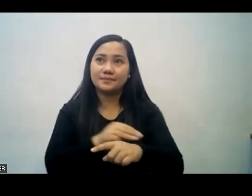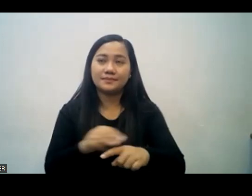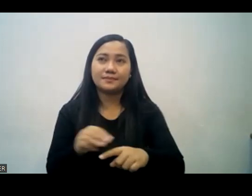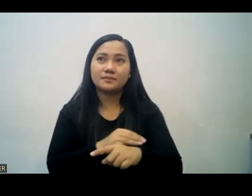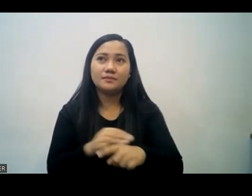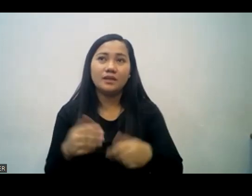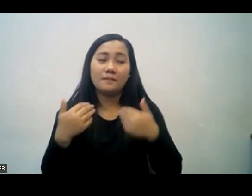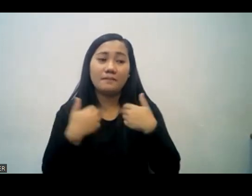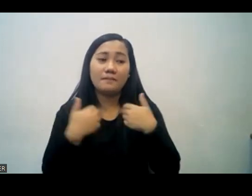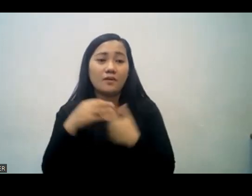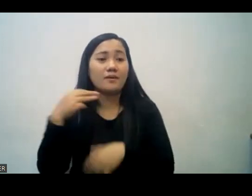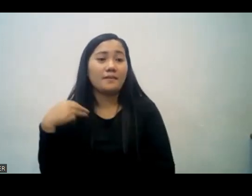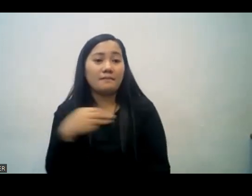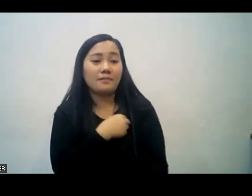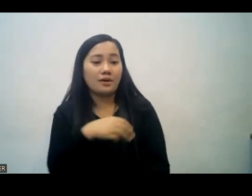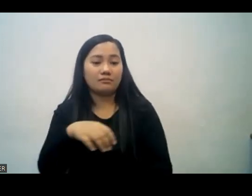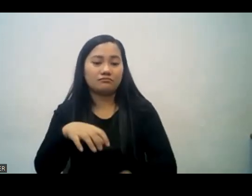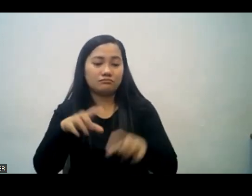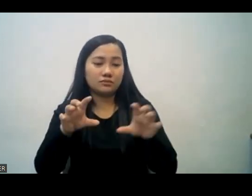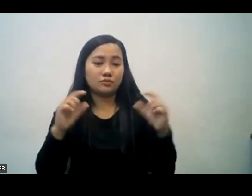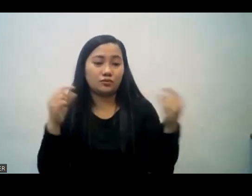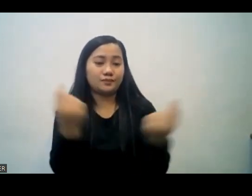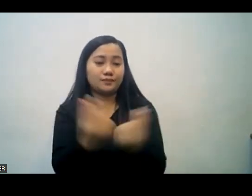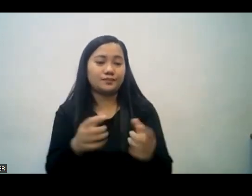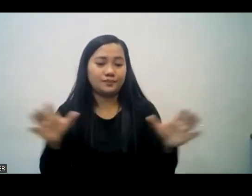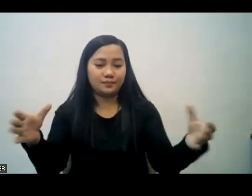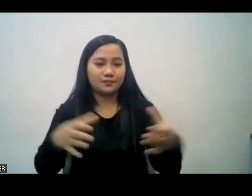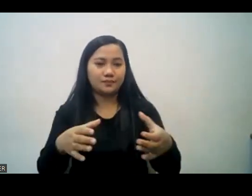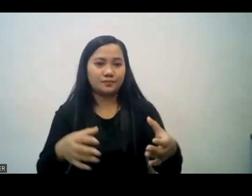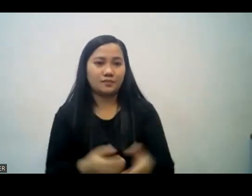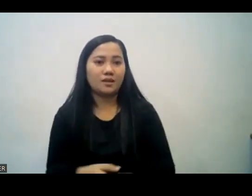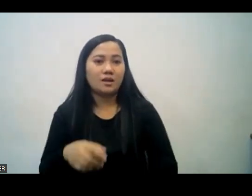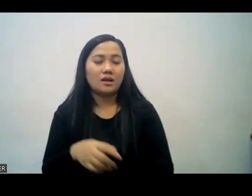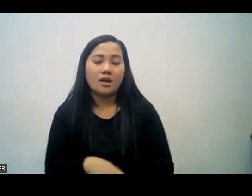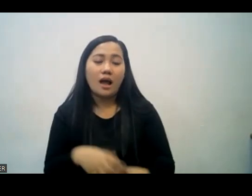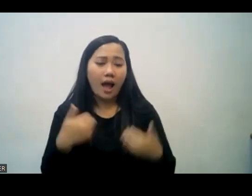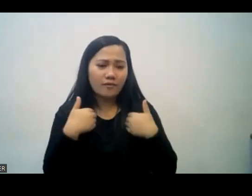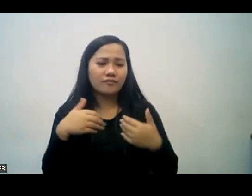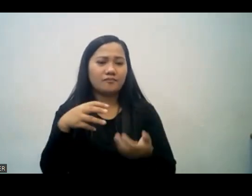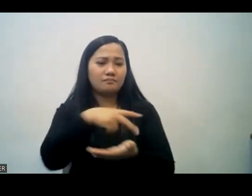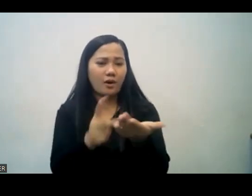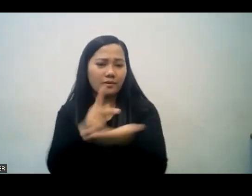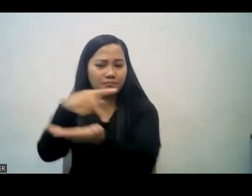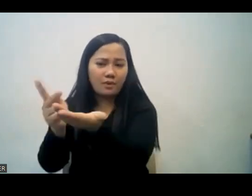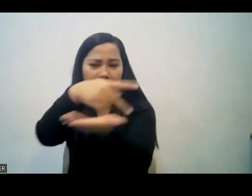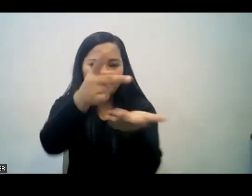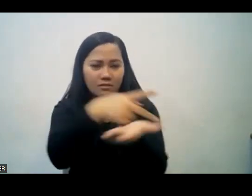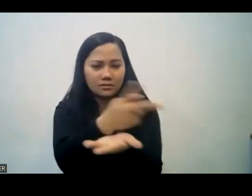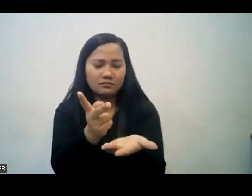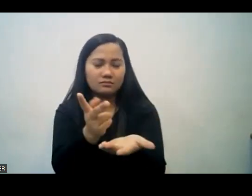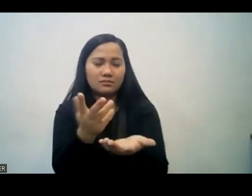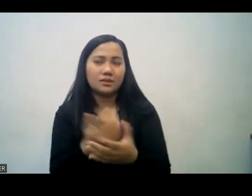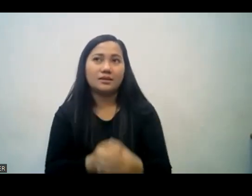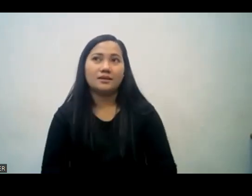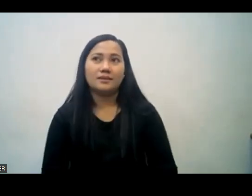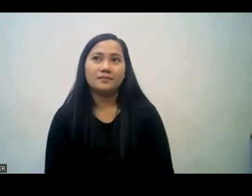at merong iba't ibang gawa may mga tag gawain at pinagatihatean nila yung bawat bahagi but this brother